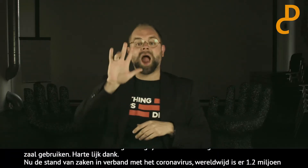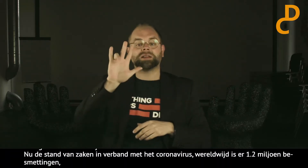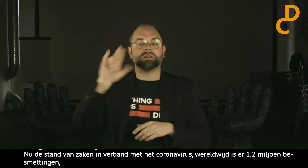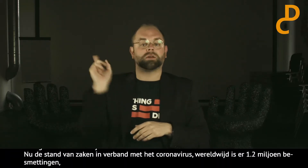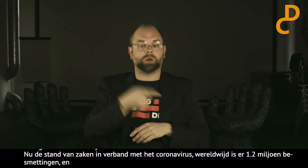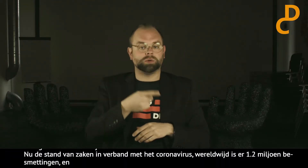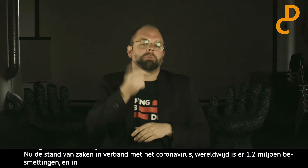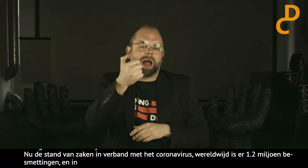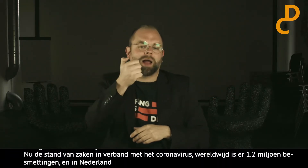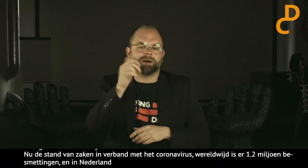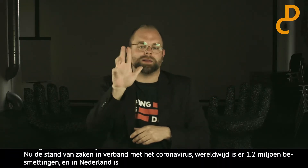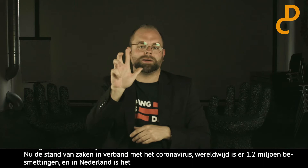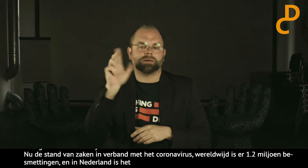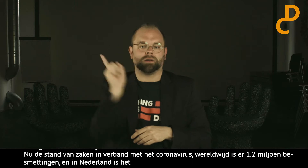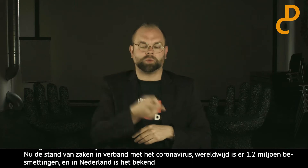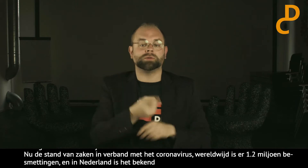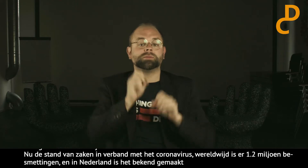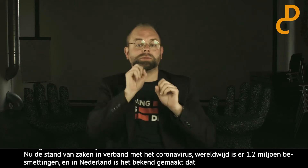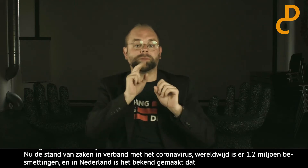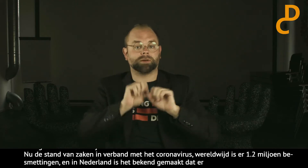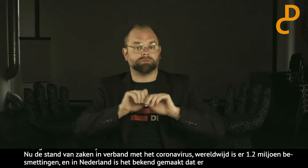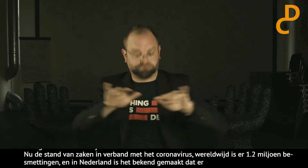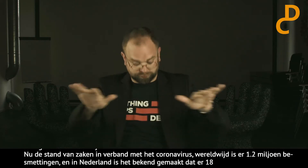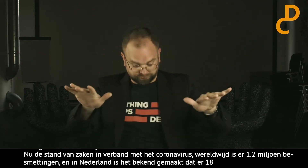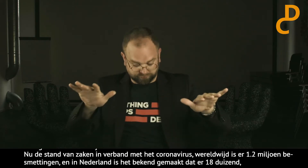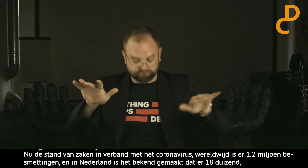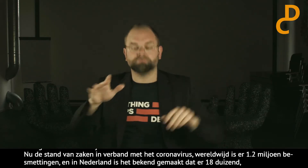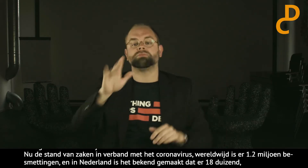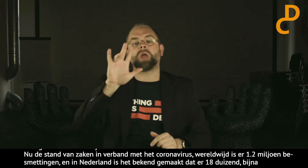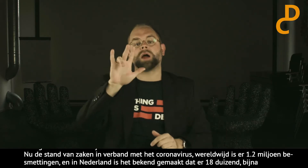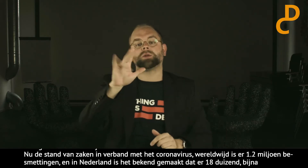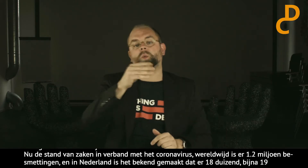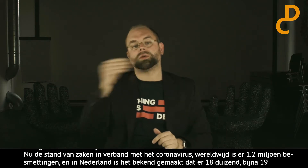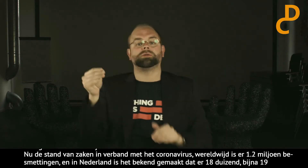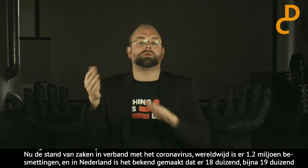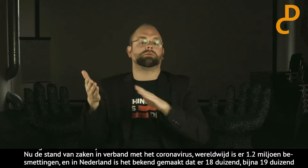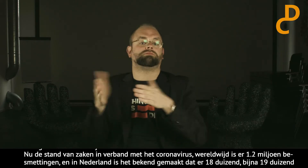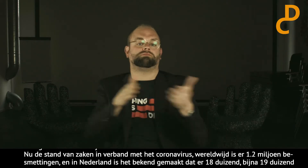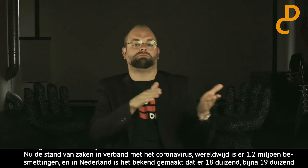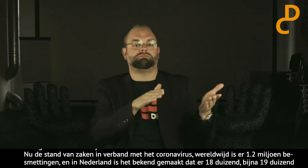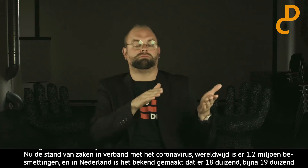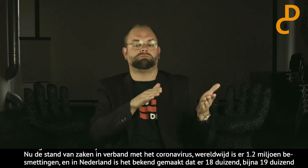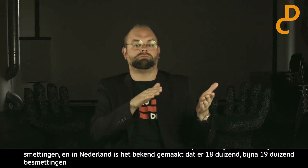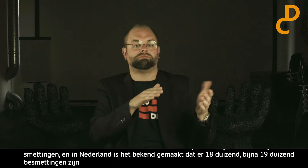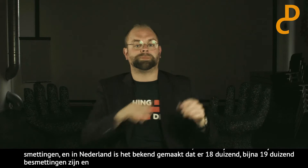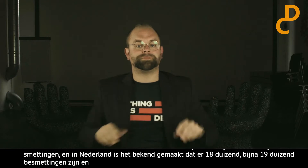gemaakt dat er 18.000, dus bijna 19.000 besmettingen zijn. En 1800 overleden.